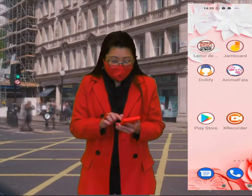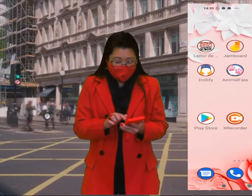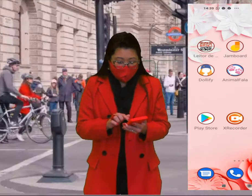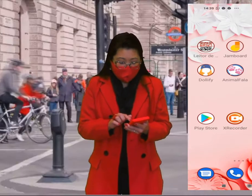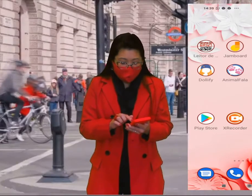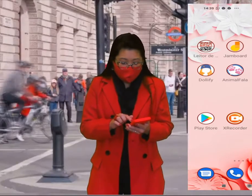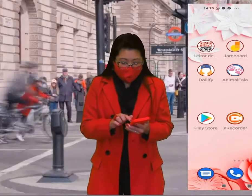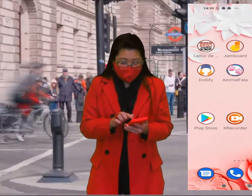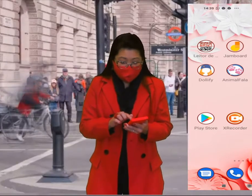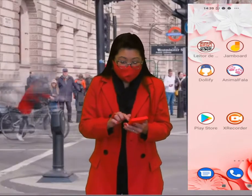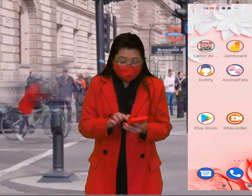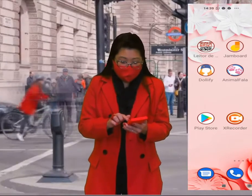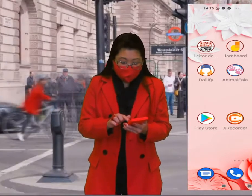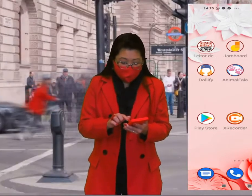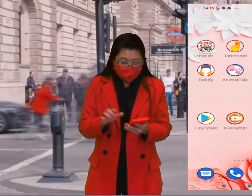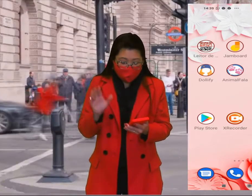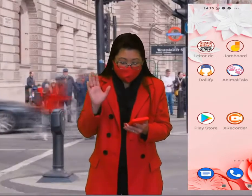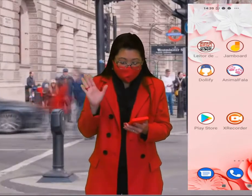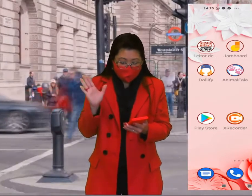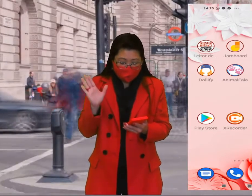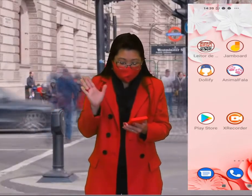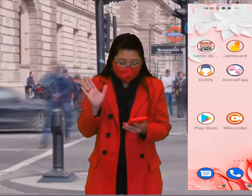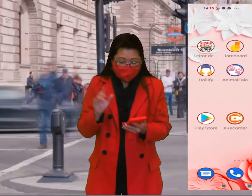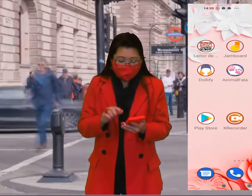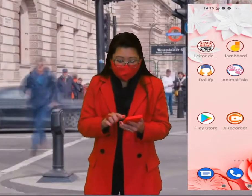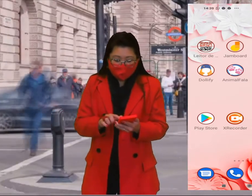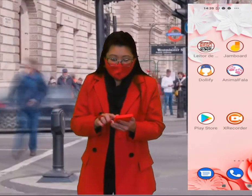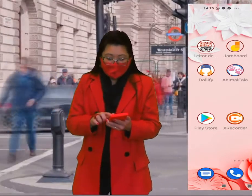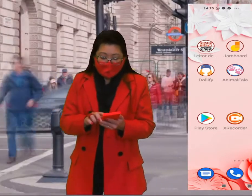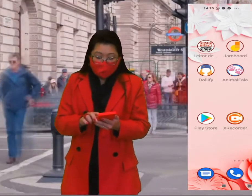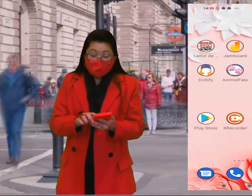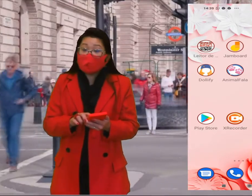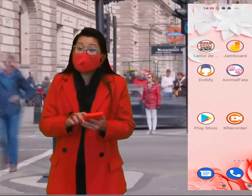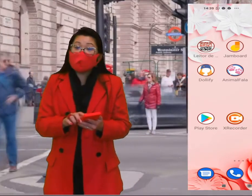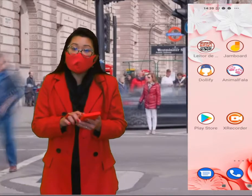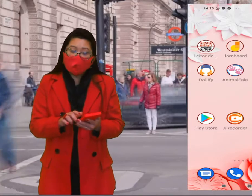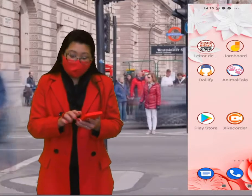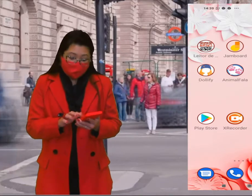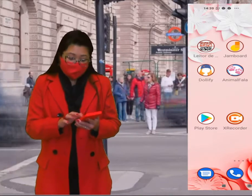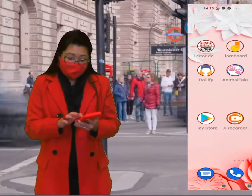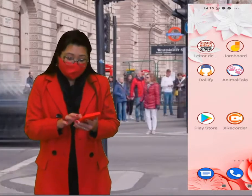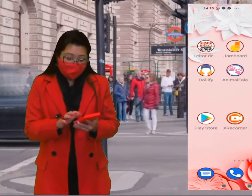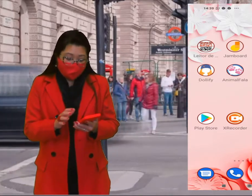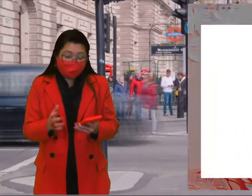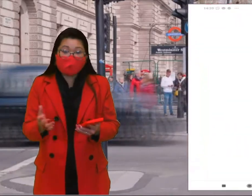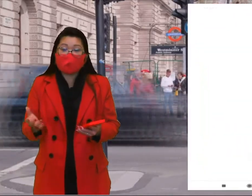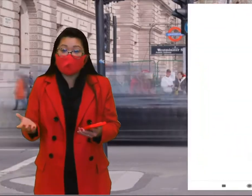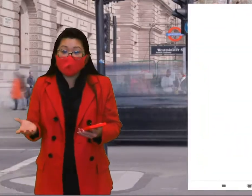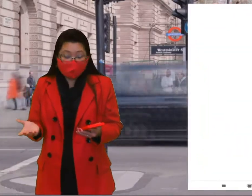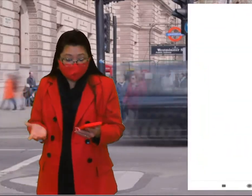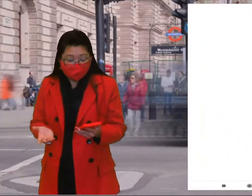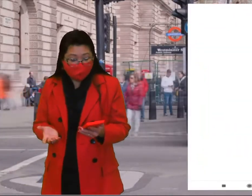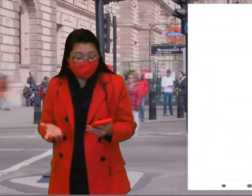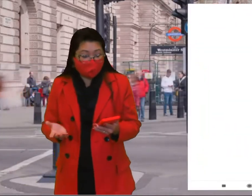esse símbolo com uma mãozinha, eu clico no Hand Talk, ok?